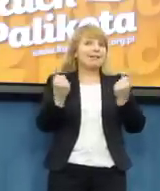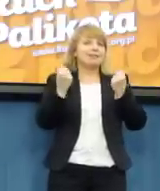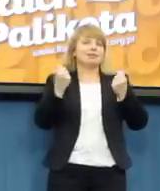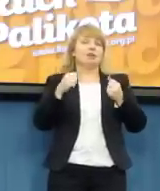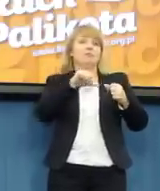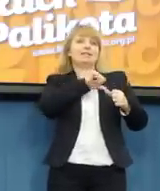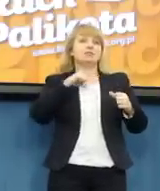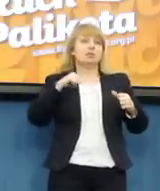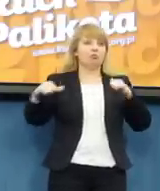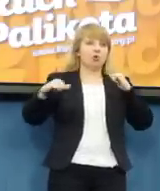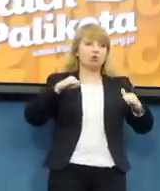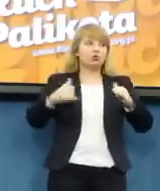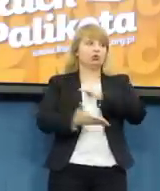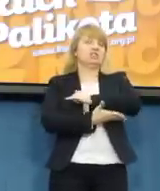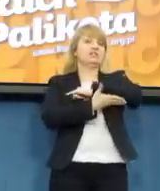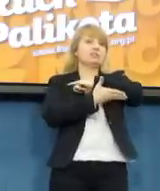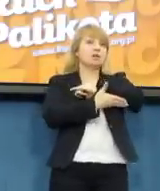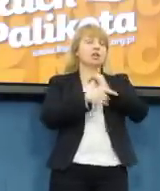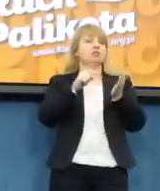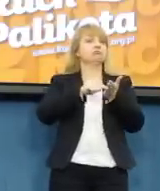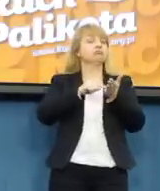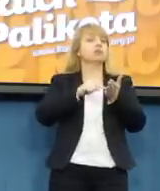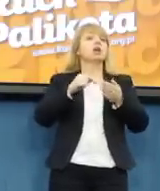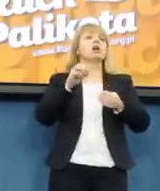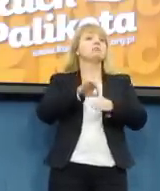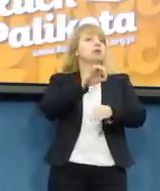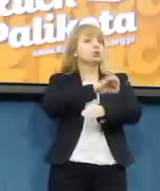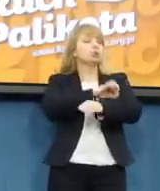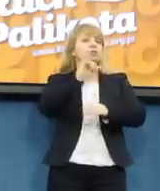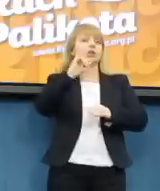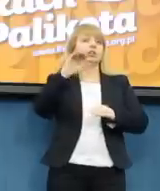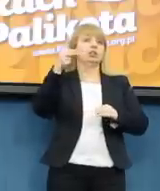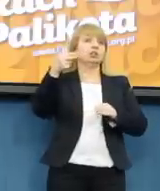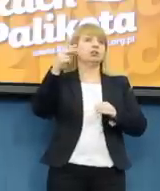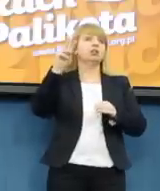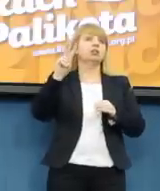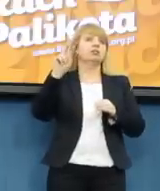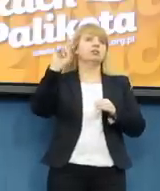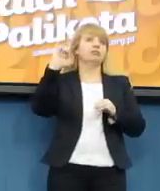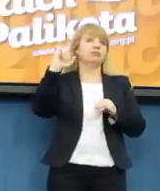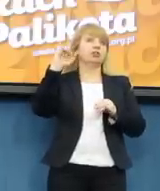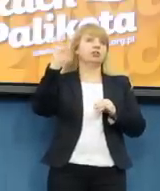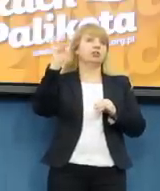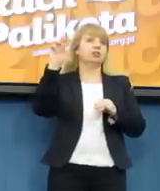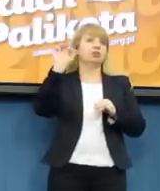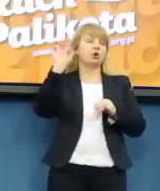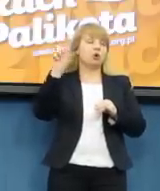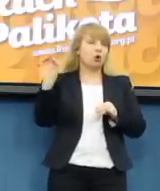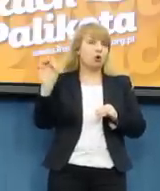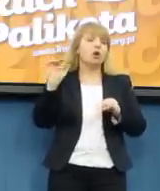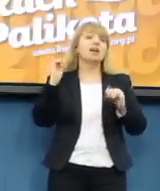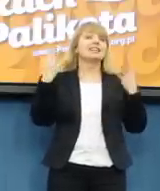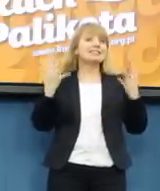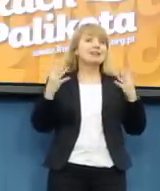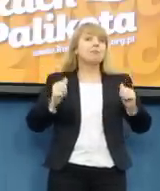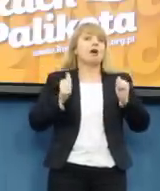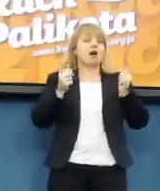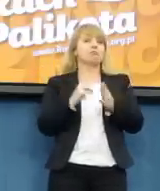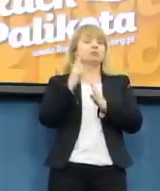metody in vitro, to myślę, że poprawimy wskaźniki demograficzne w Polsce. Jest jeszcze wiele innych czynników,